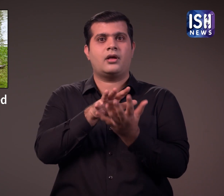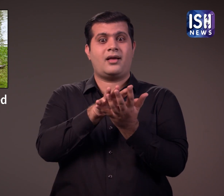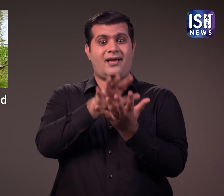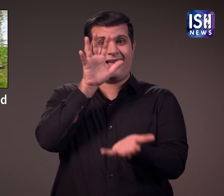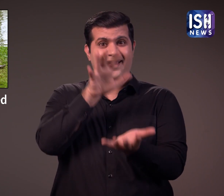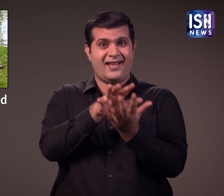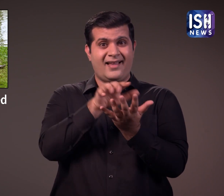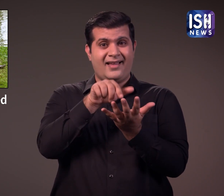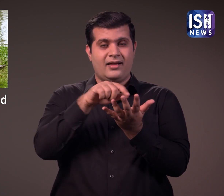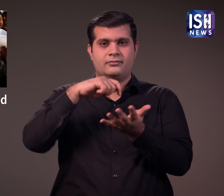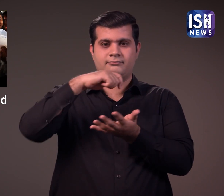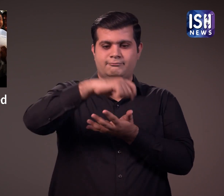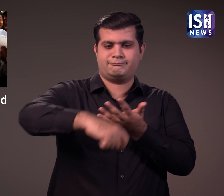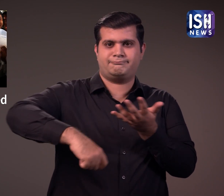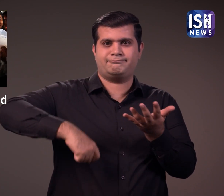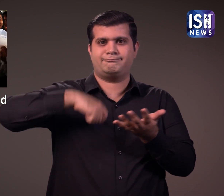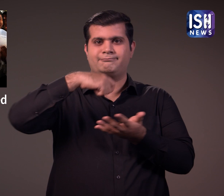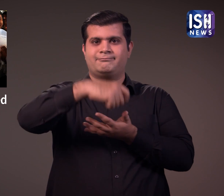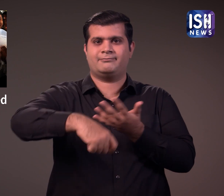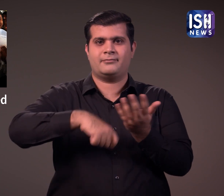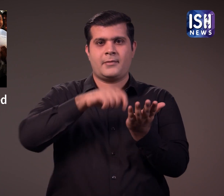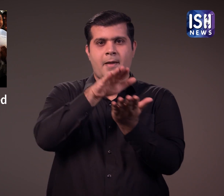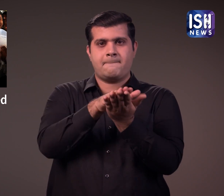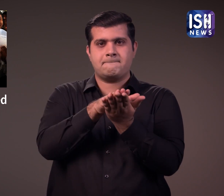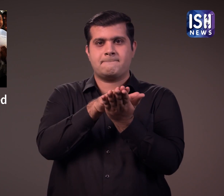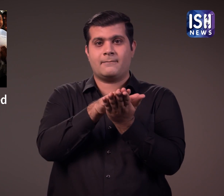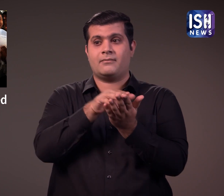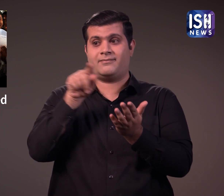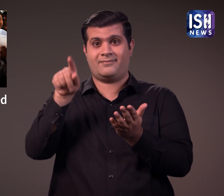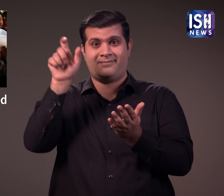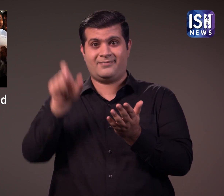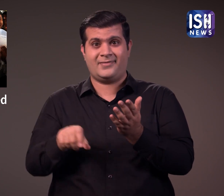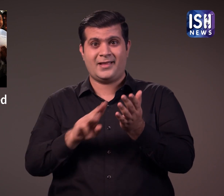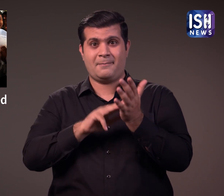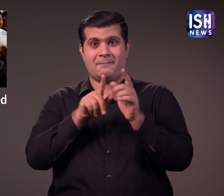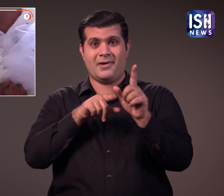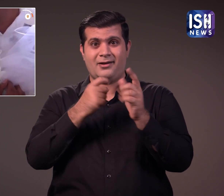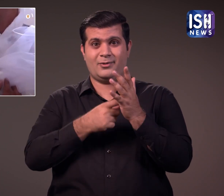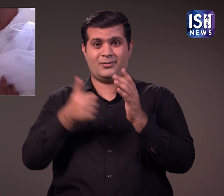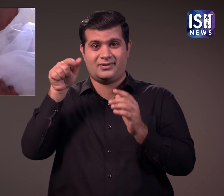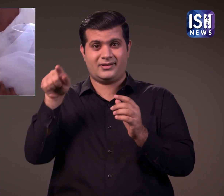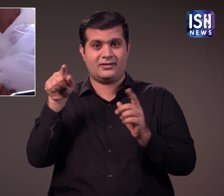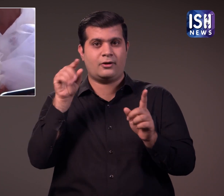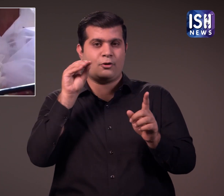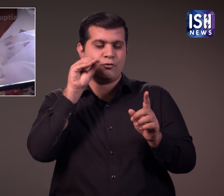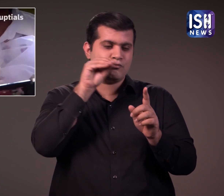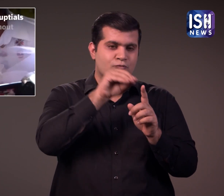ना जब महापौर ने गड़्याल को किस किया तो गड़्याल का मुग बंदा हुआ था